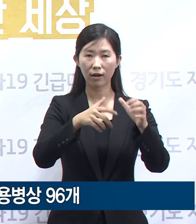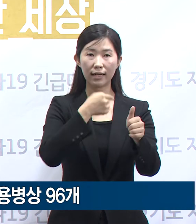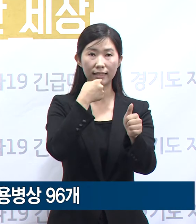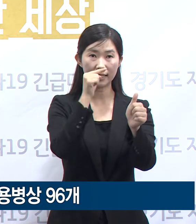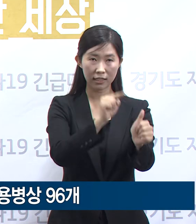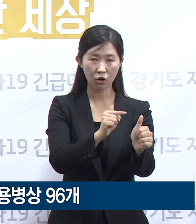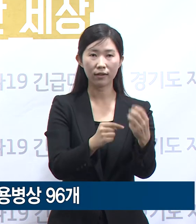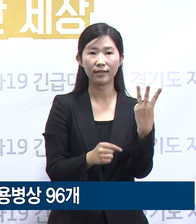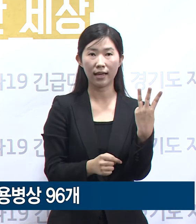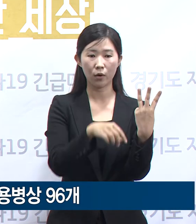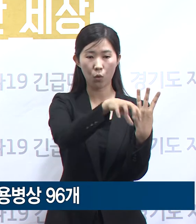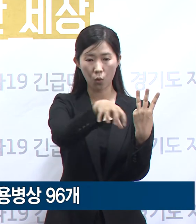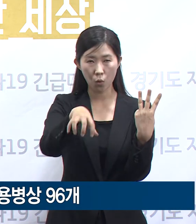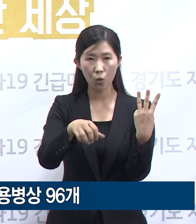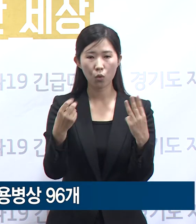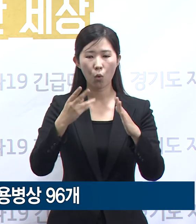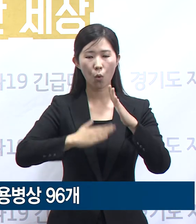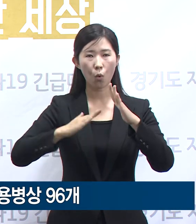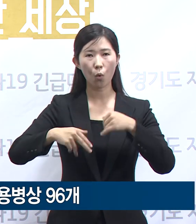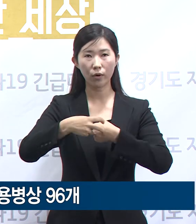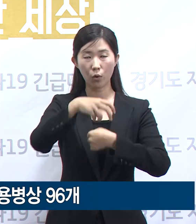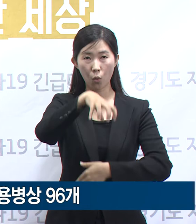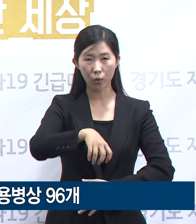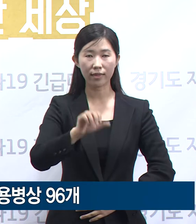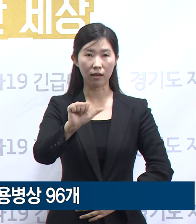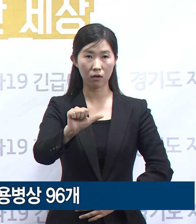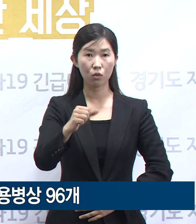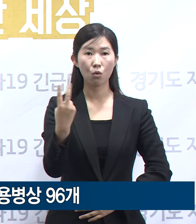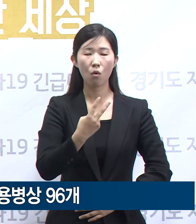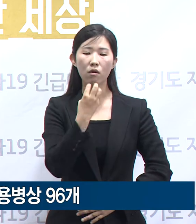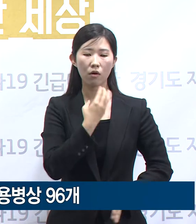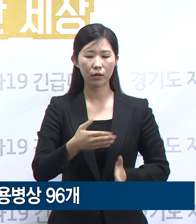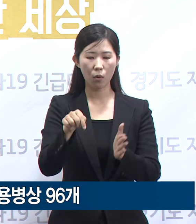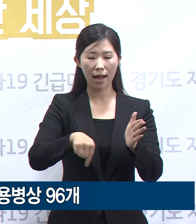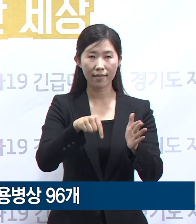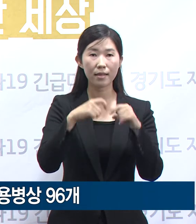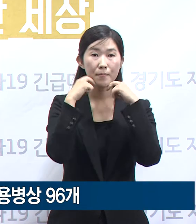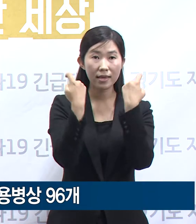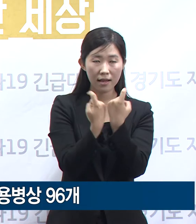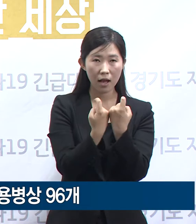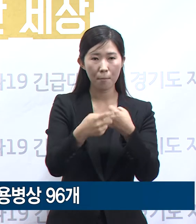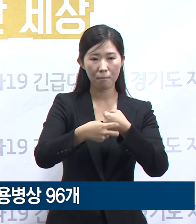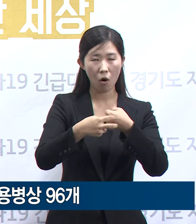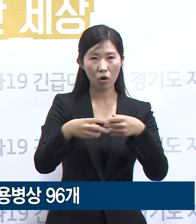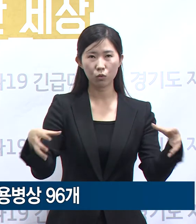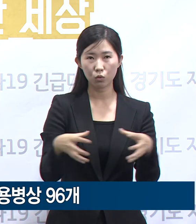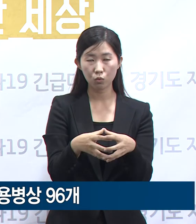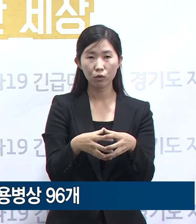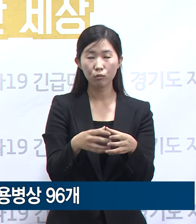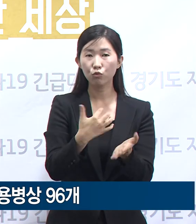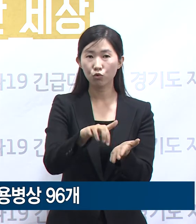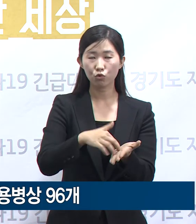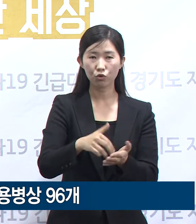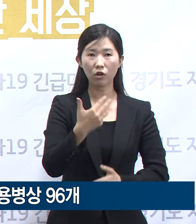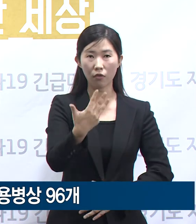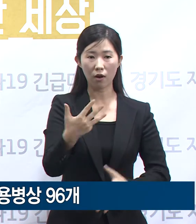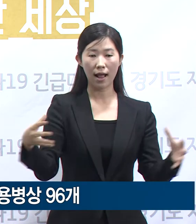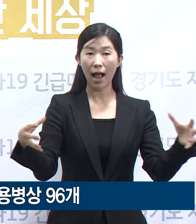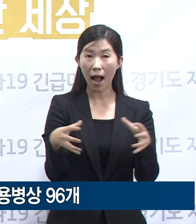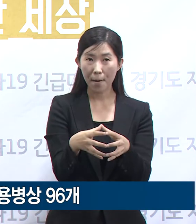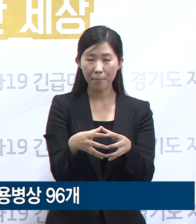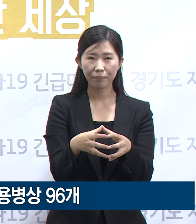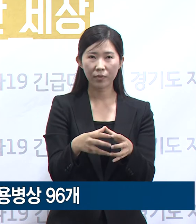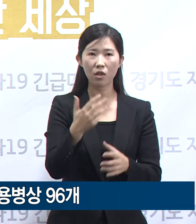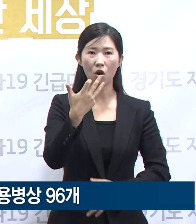운영병원 3곳, 공공의료기관 5곳 및 도내 민간종합병원 8곳의 협력으로 총 16개 병원에